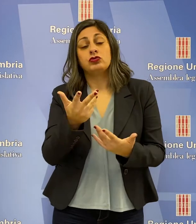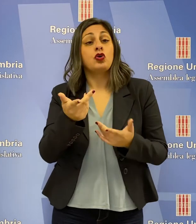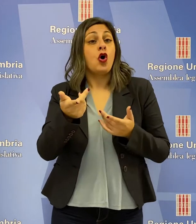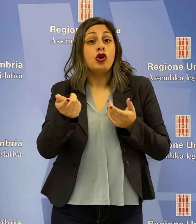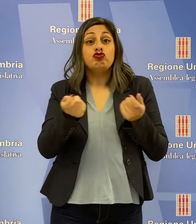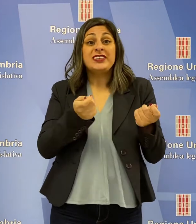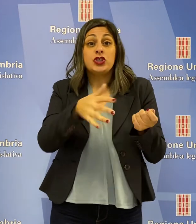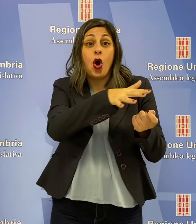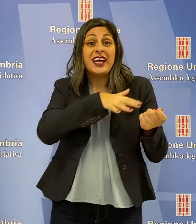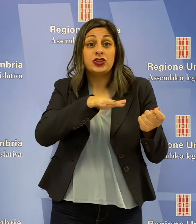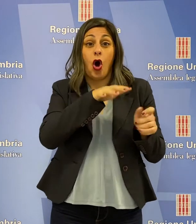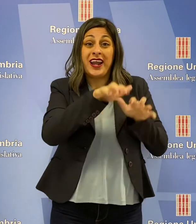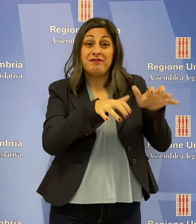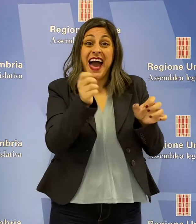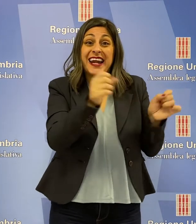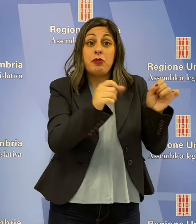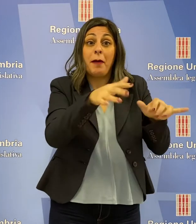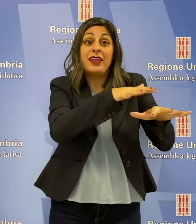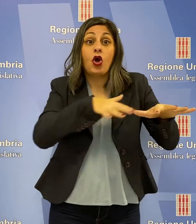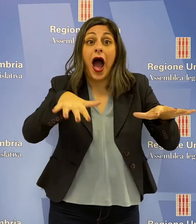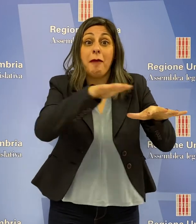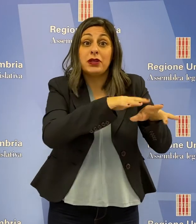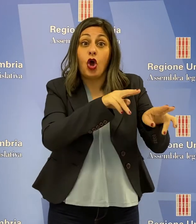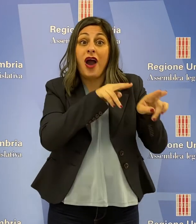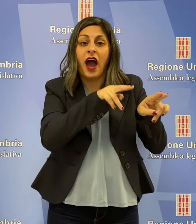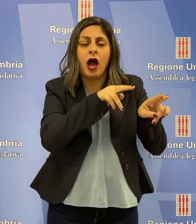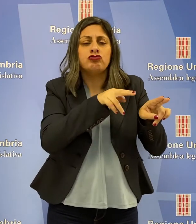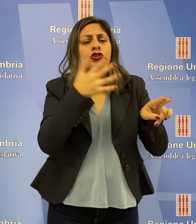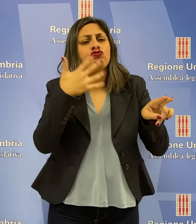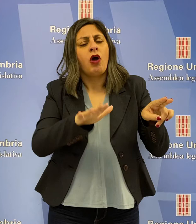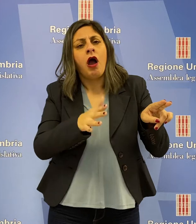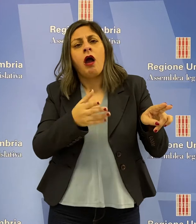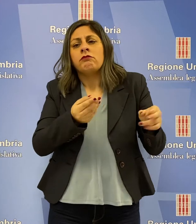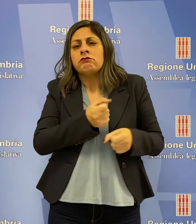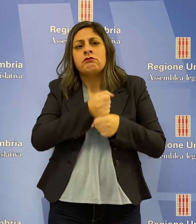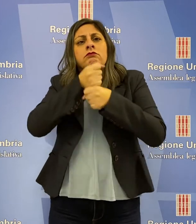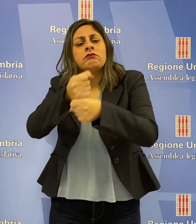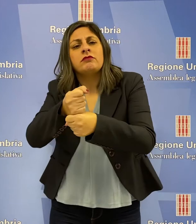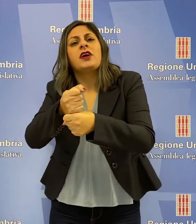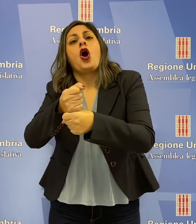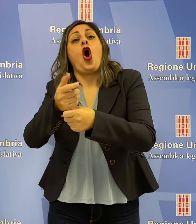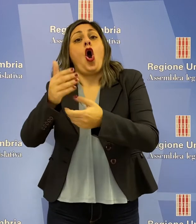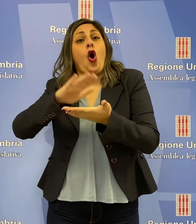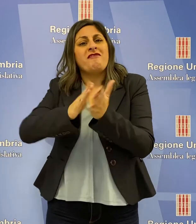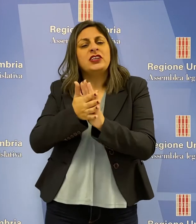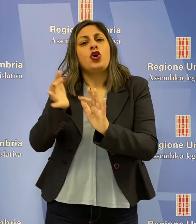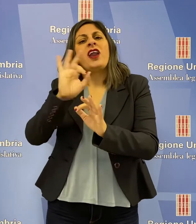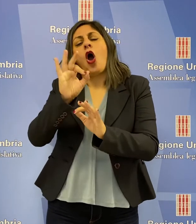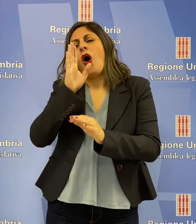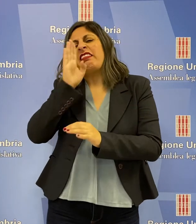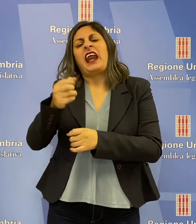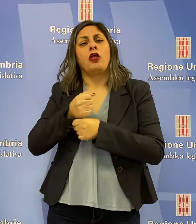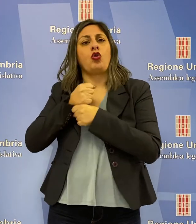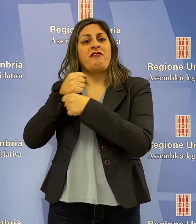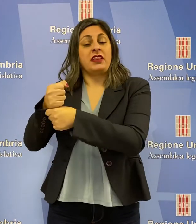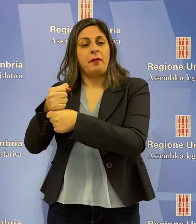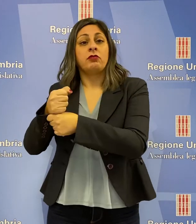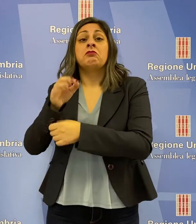gestione delle varie zone di ripopolamento agli ambiti di caccia direttamente o con affidamento in convenzione. Alcuni hanno scelto dei